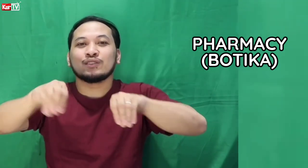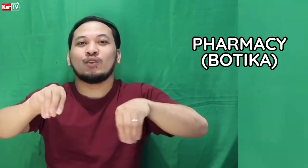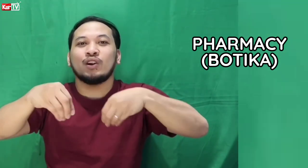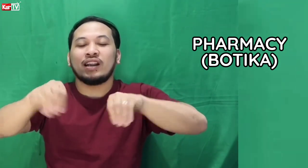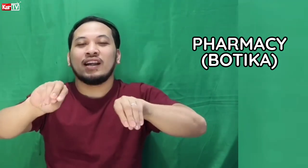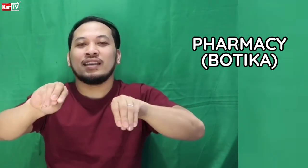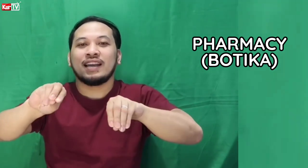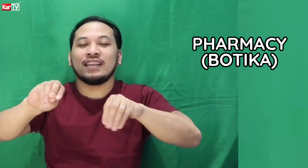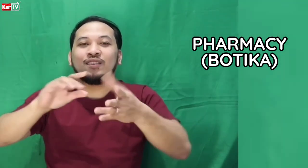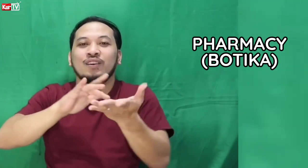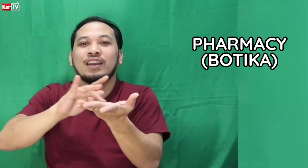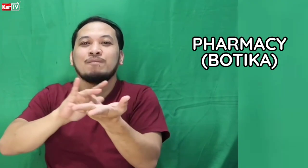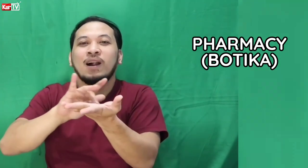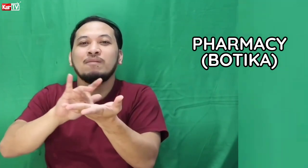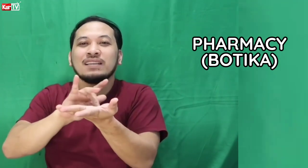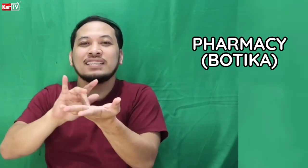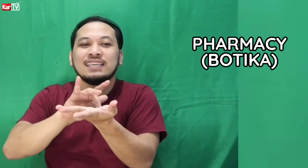store. Ayan. Okay. Pharmacy.